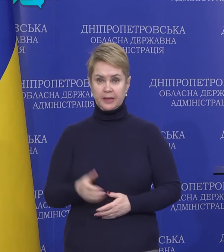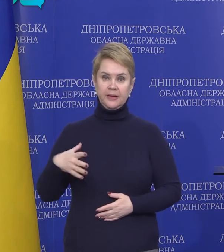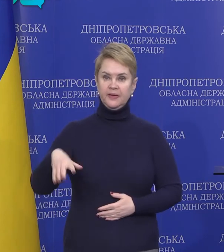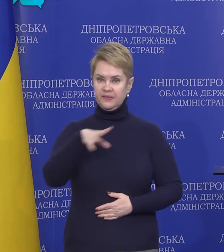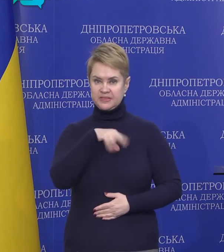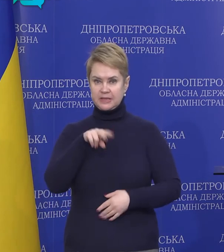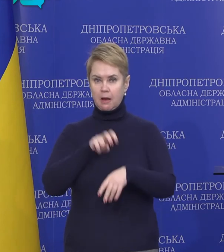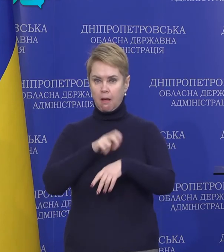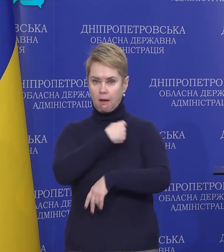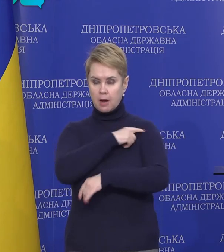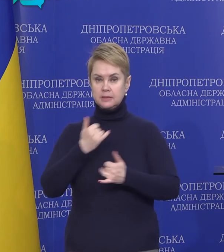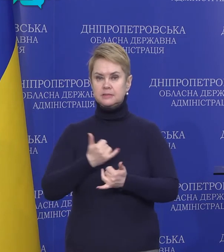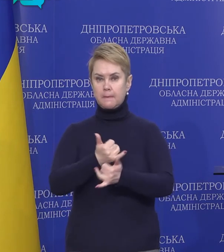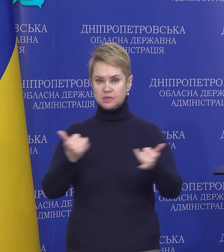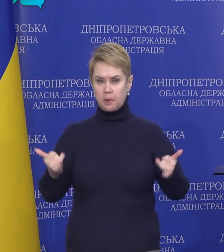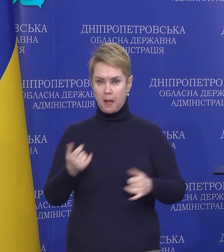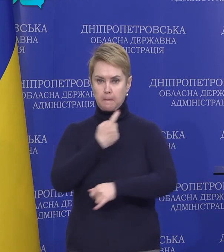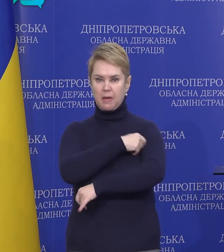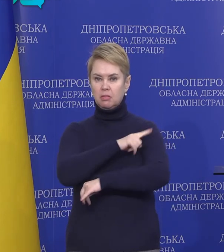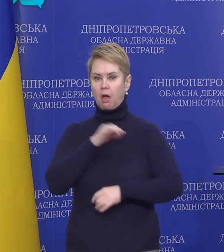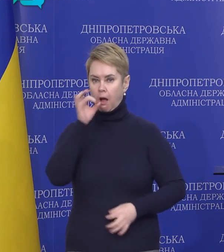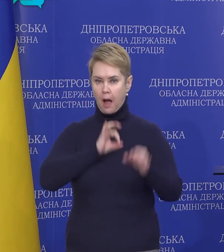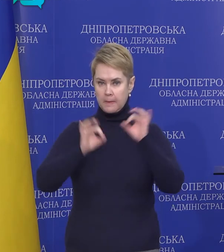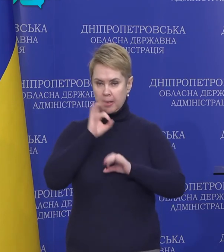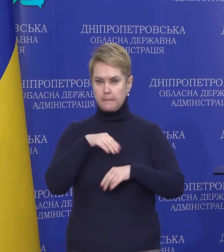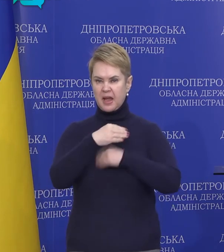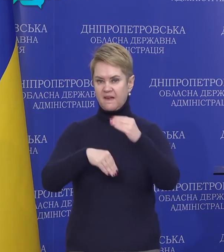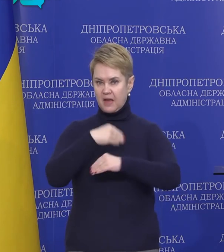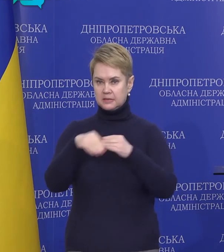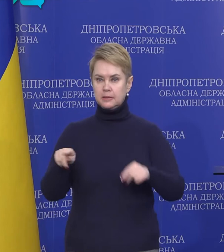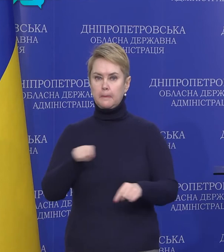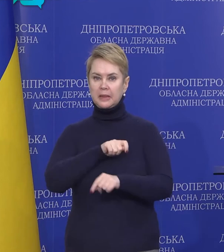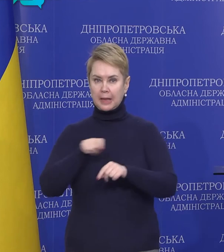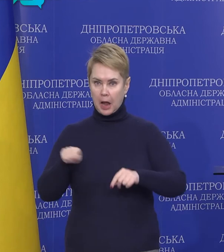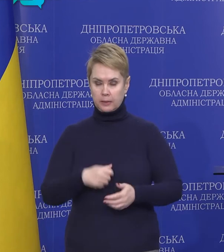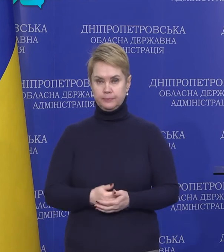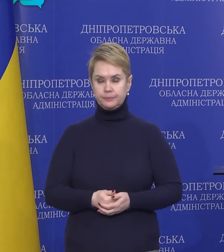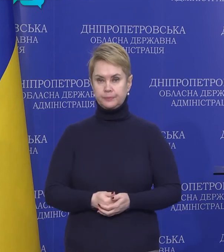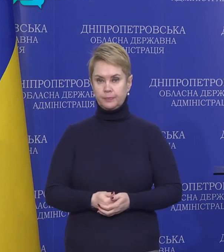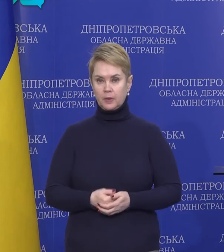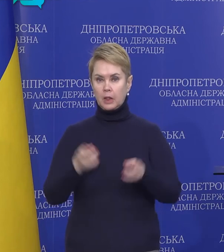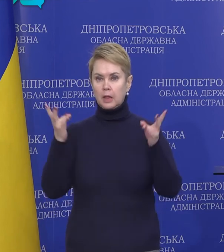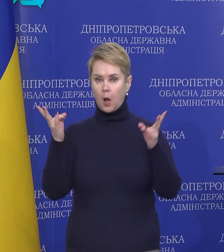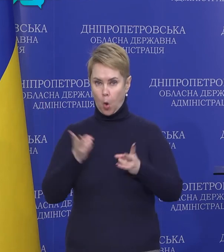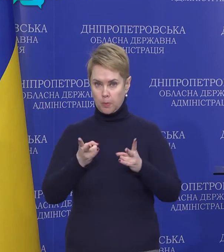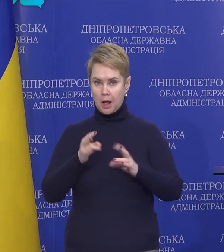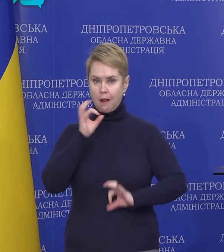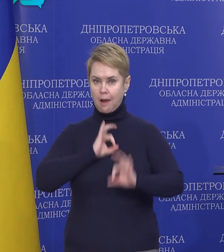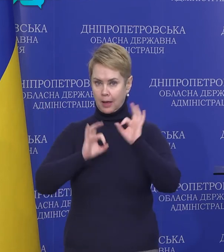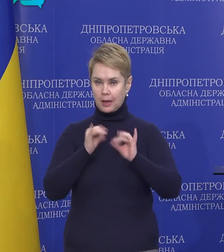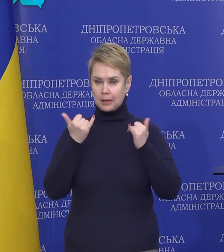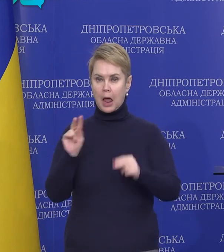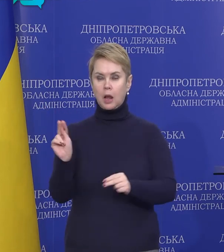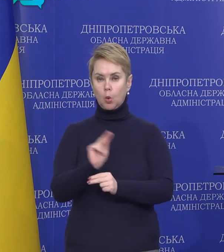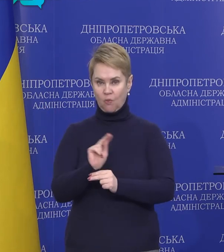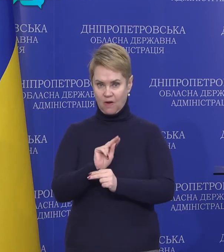Всі лікарні забезпечені медикаментами, перев'язувальними матеріалами, необхідними ліками для